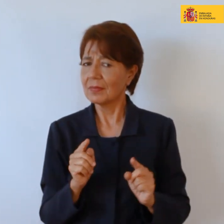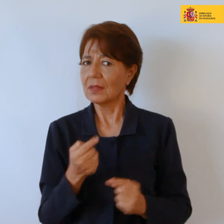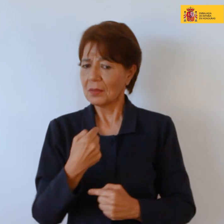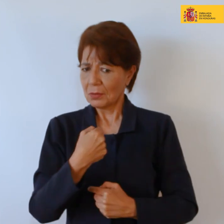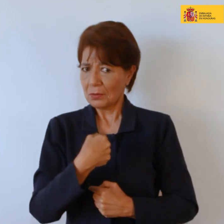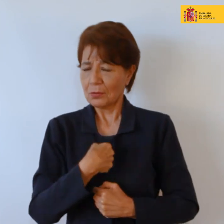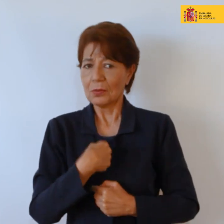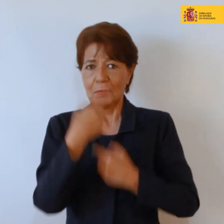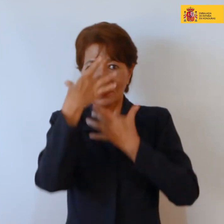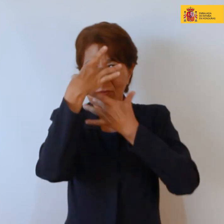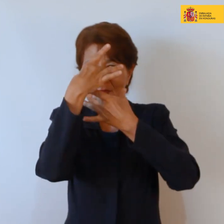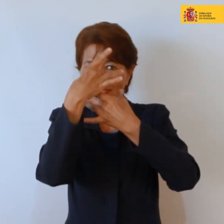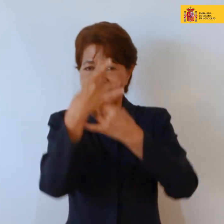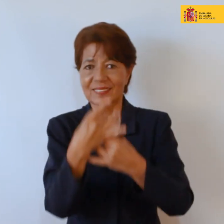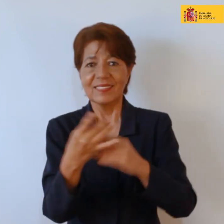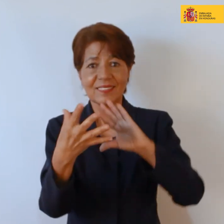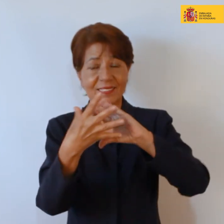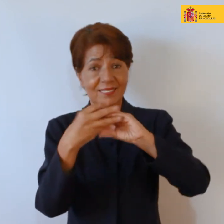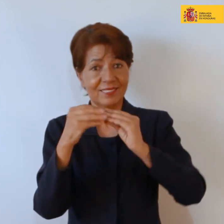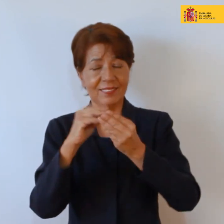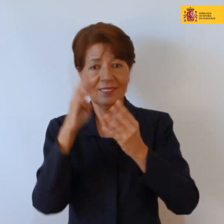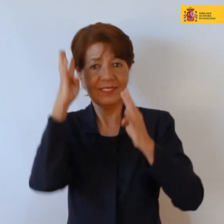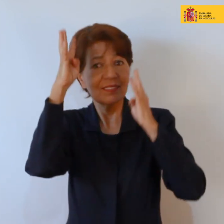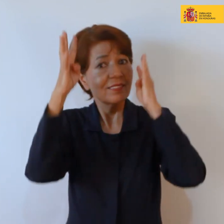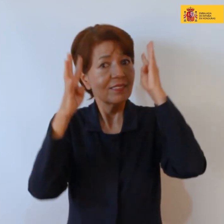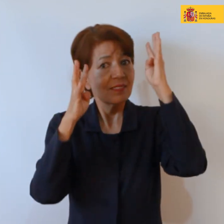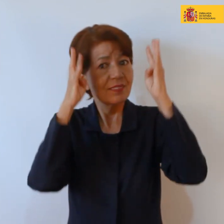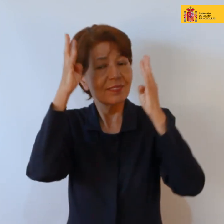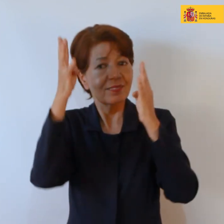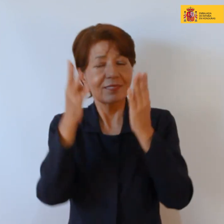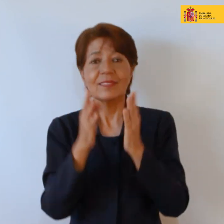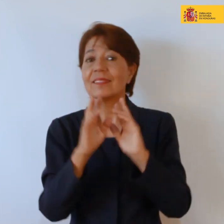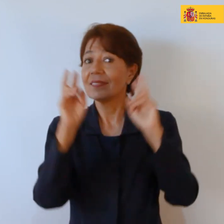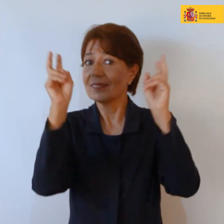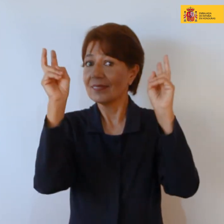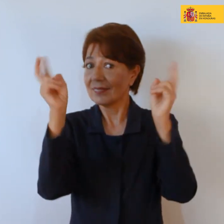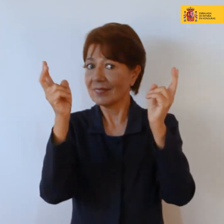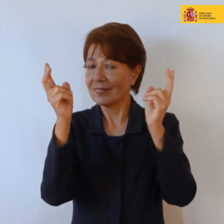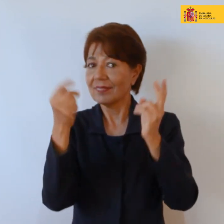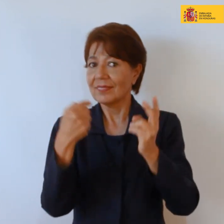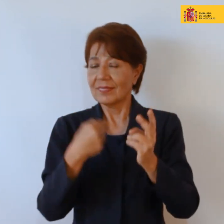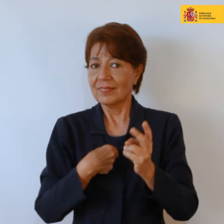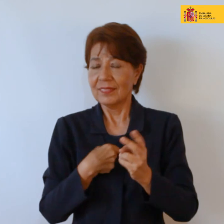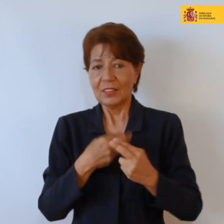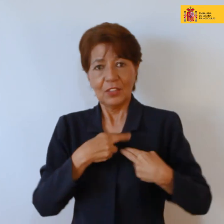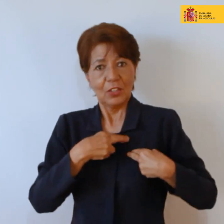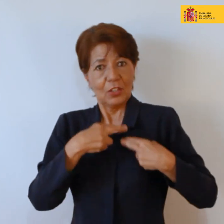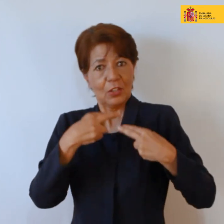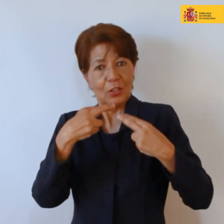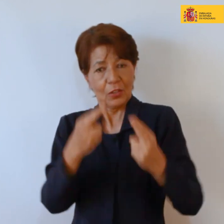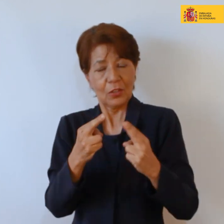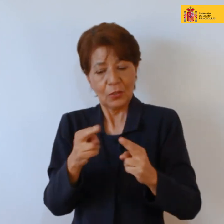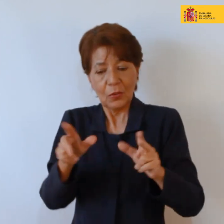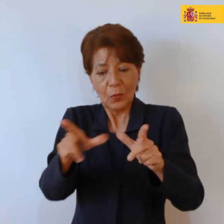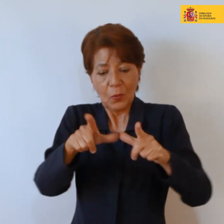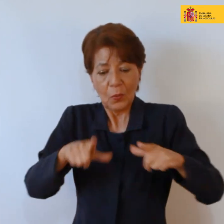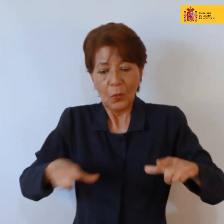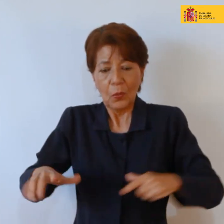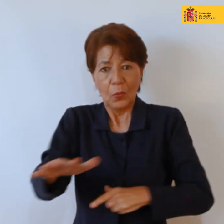me interesó esta esta leyenda esta leyenda sobre la la religión mitológica del lugar me pareció